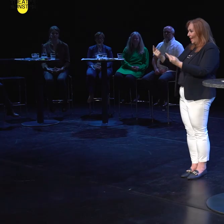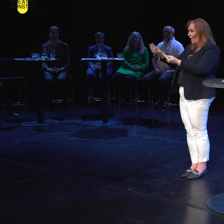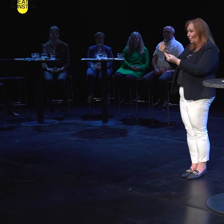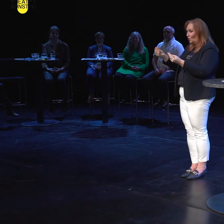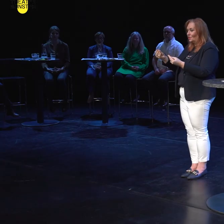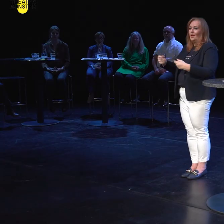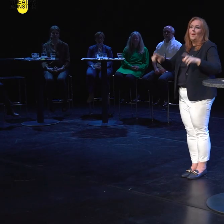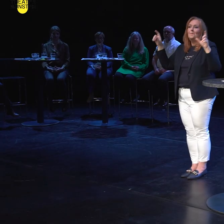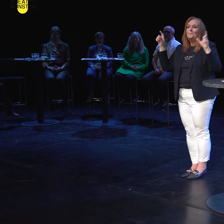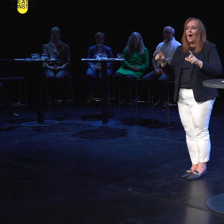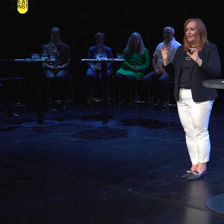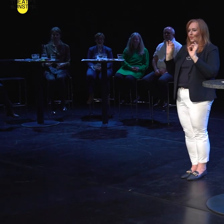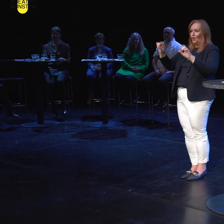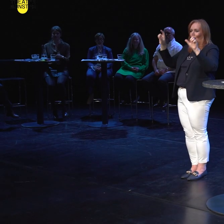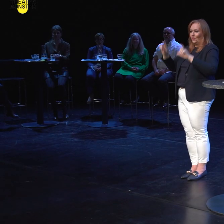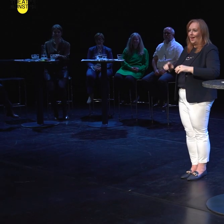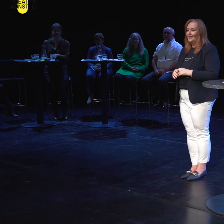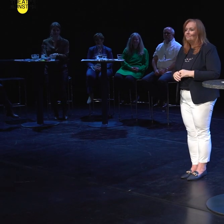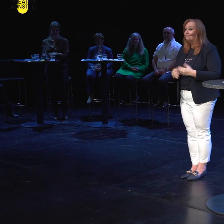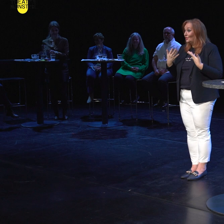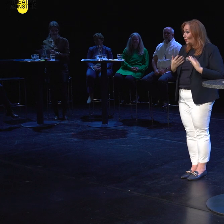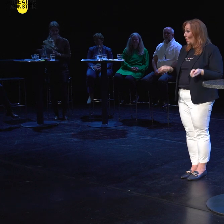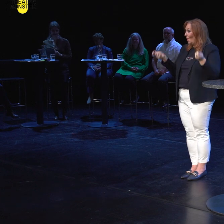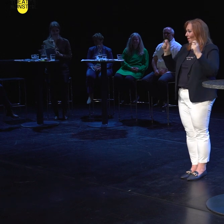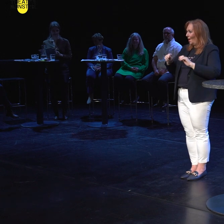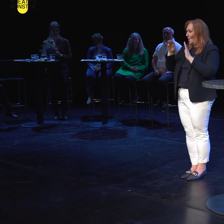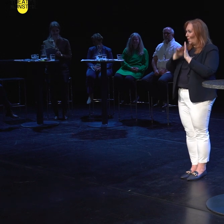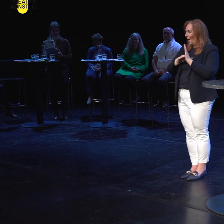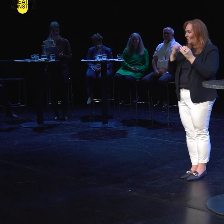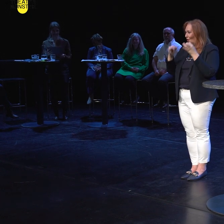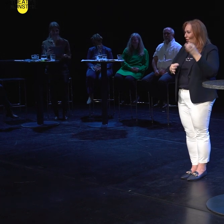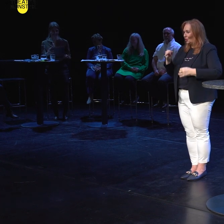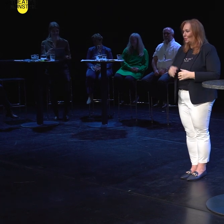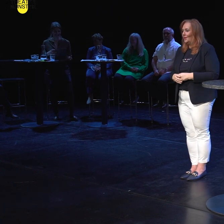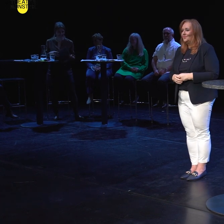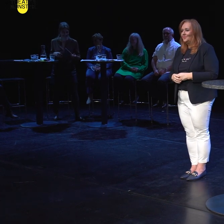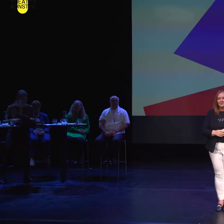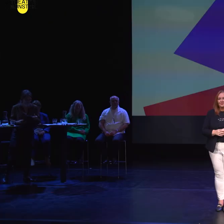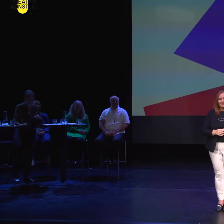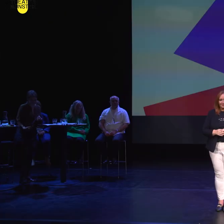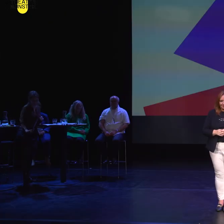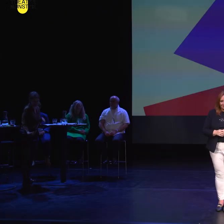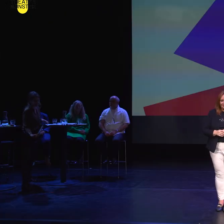in einer Party gemeinsam feiern. Damit beschließen wir das Programm des Schauspiels. Dankeschön.